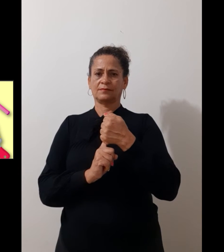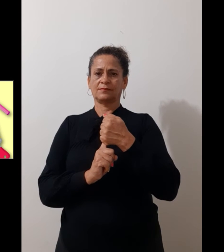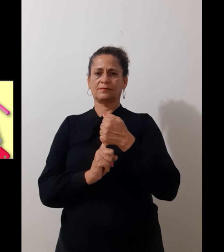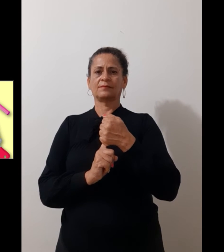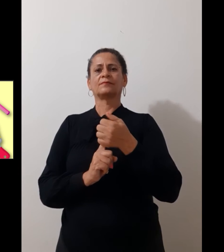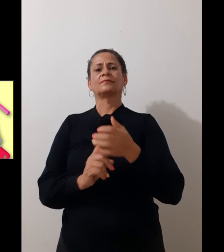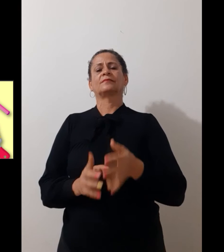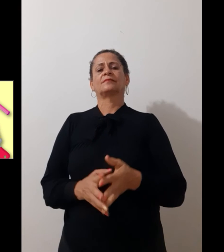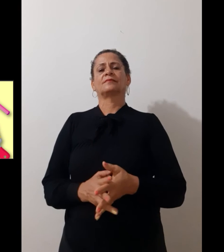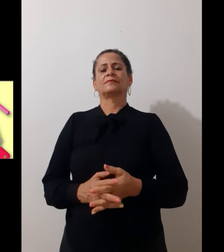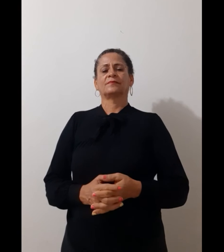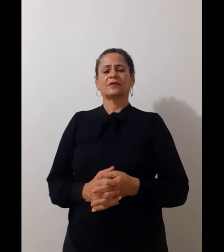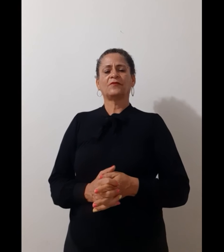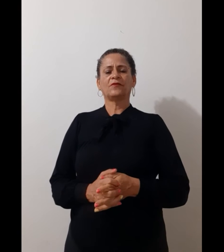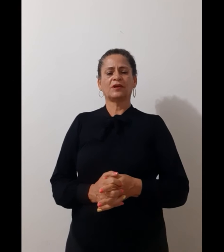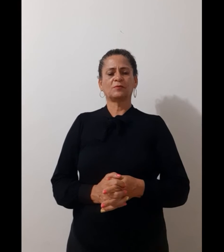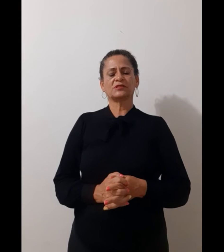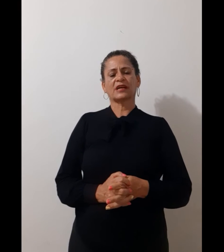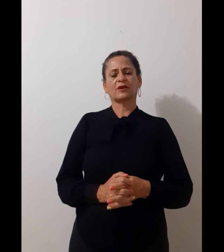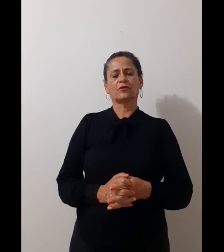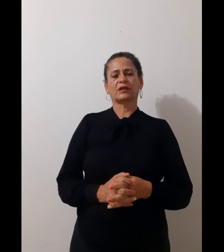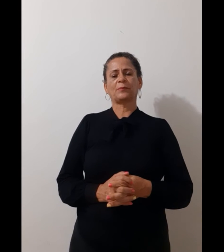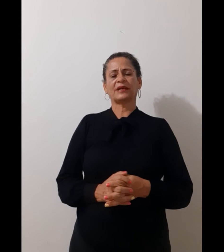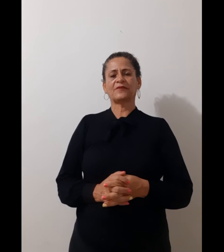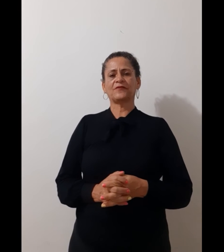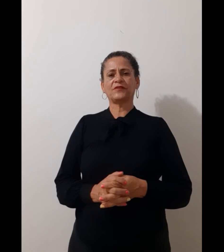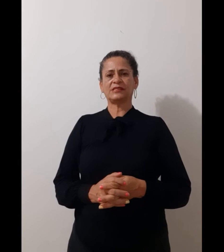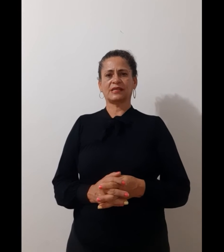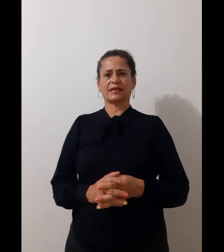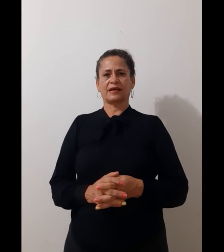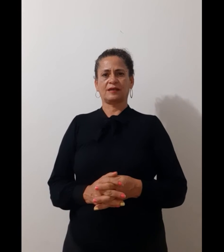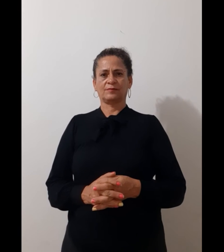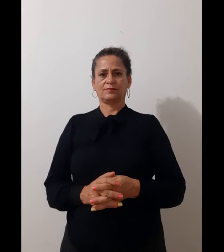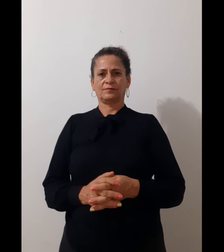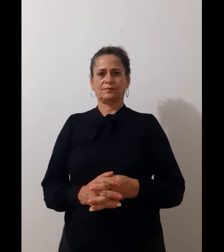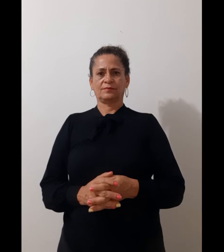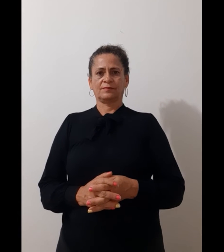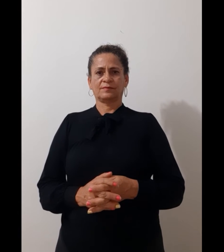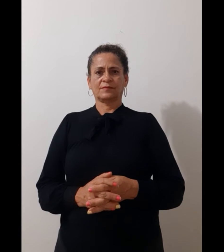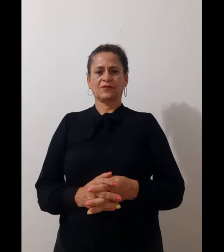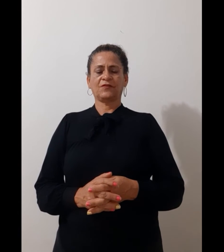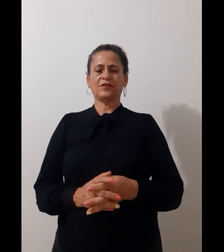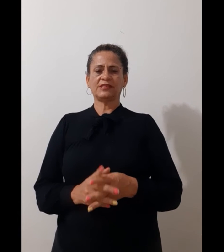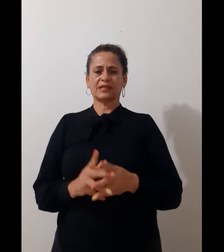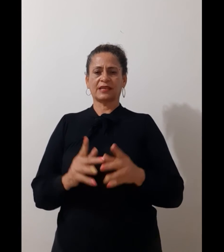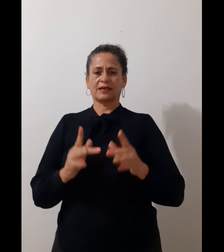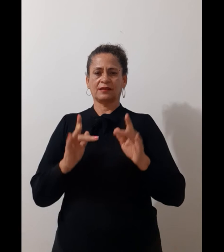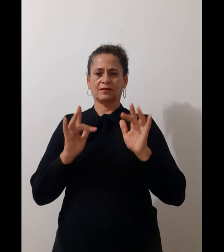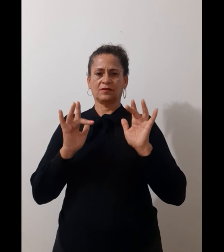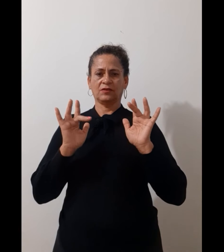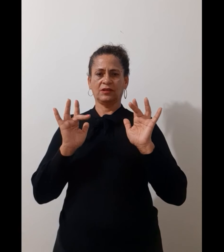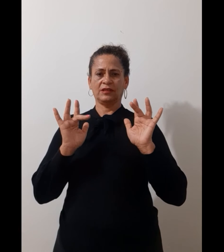Vamos agora para a física. Física. Olhe.